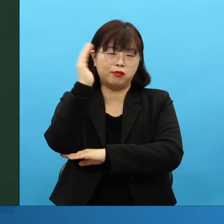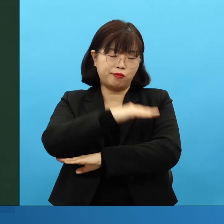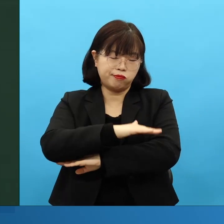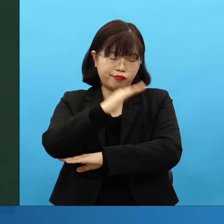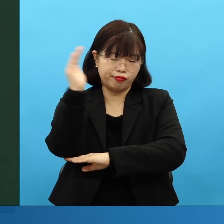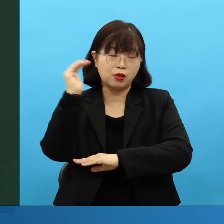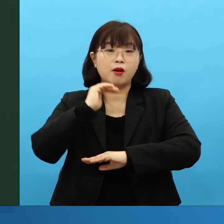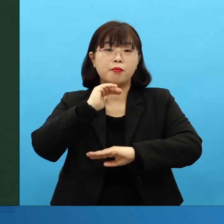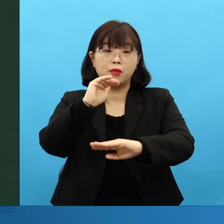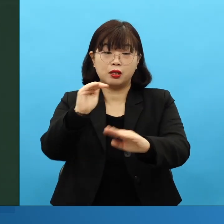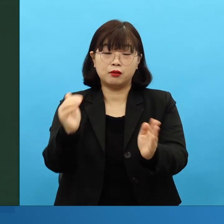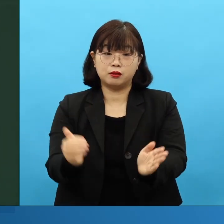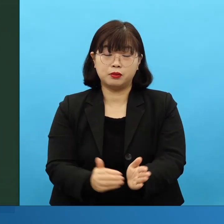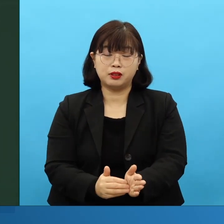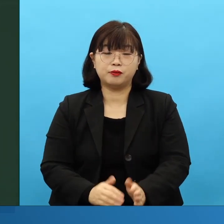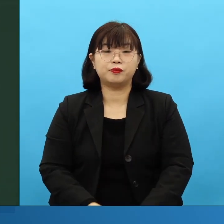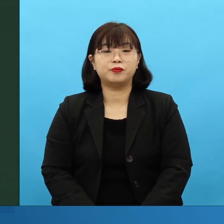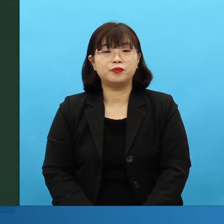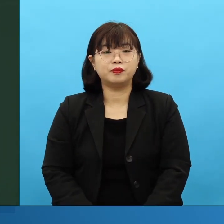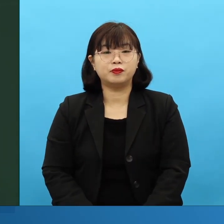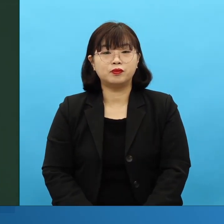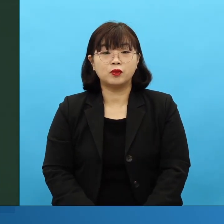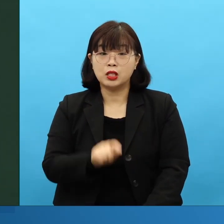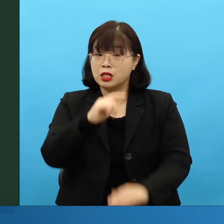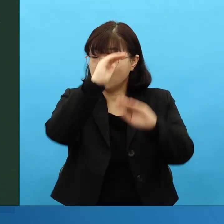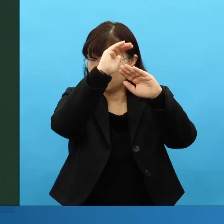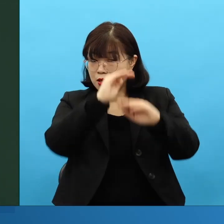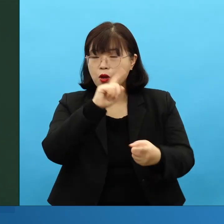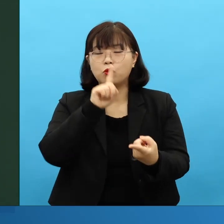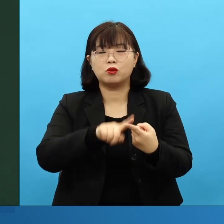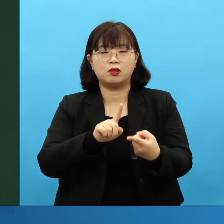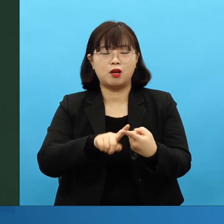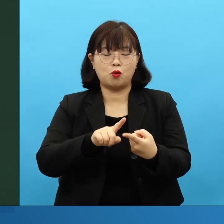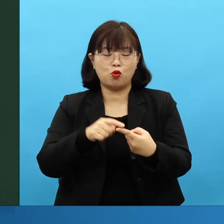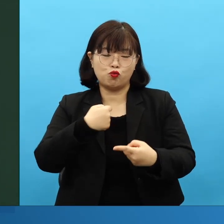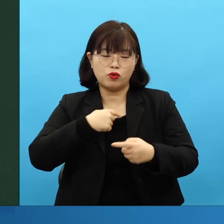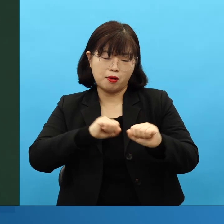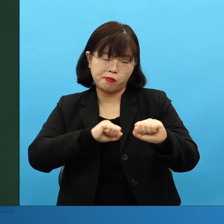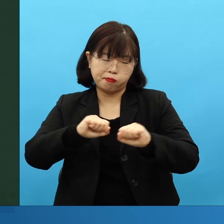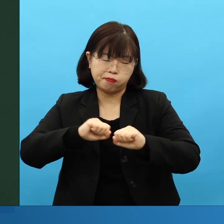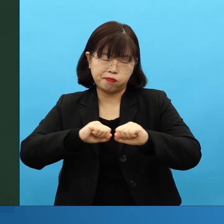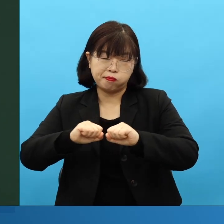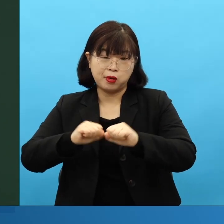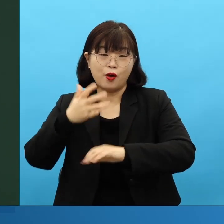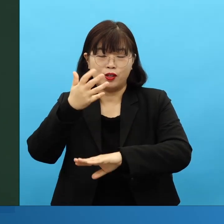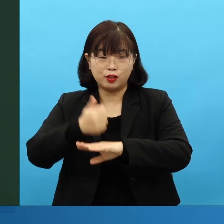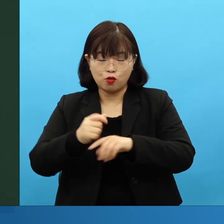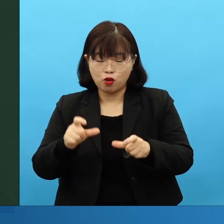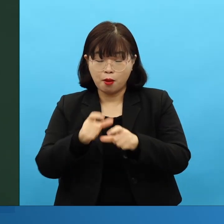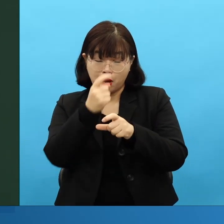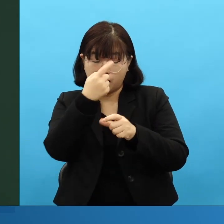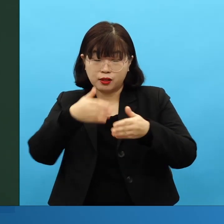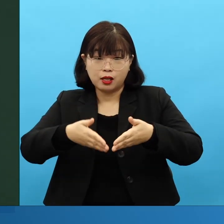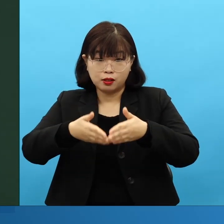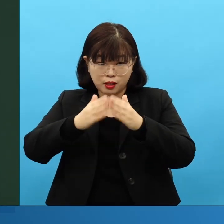이 망대를 우리는 세우는 거고, 이 여정을 가는 거고, 이 이정표를 보고 말씀성 지키는 거란 말이에요.